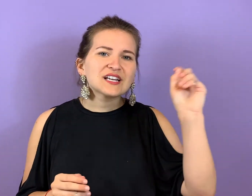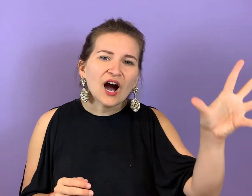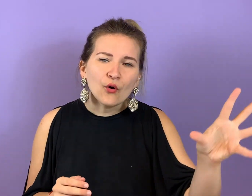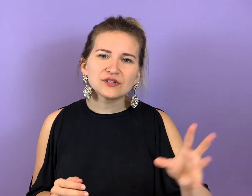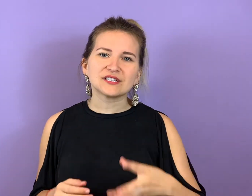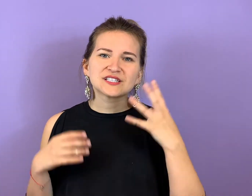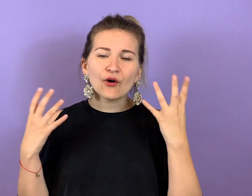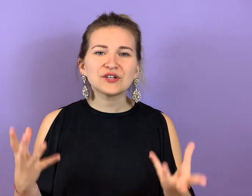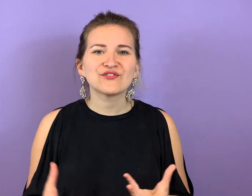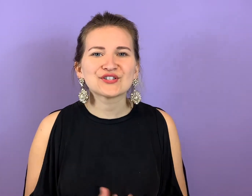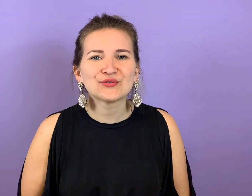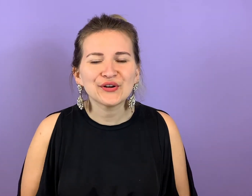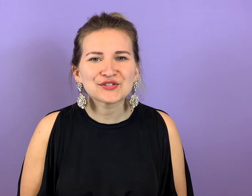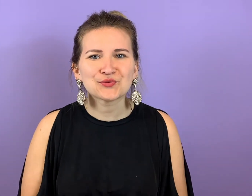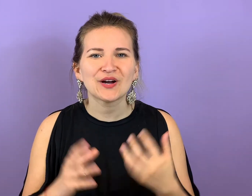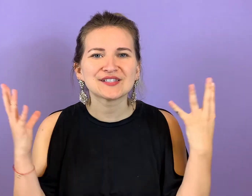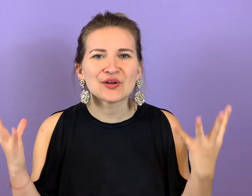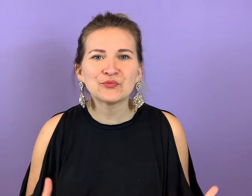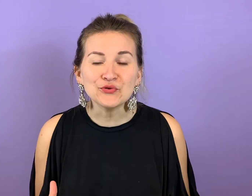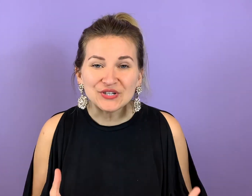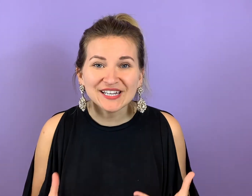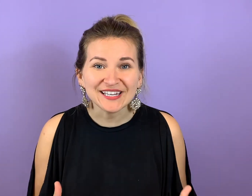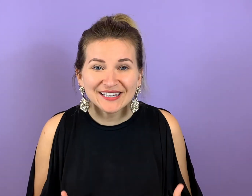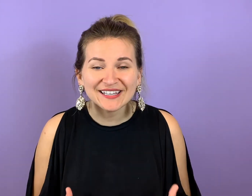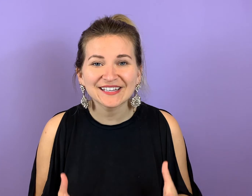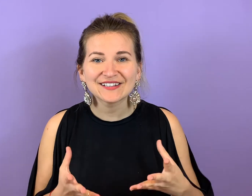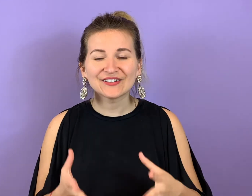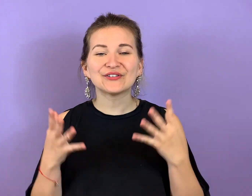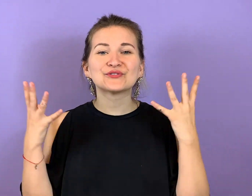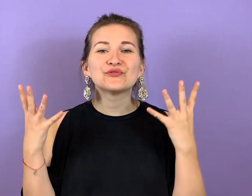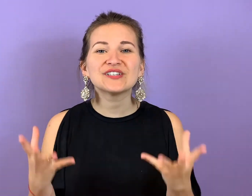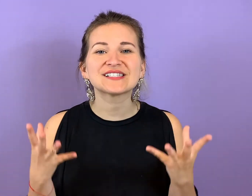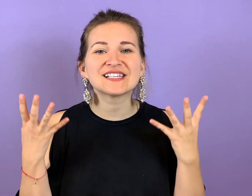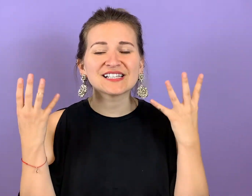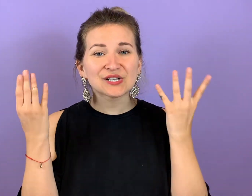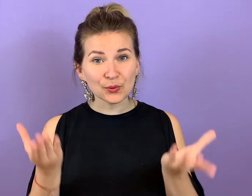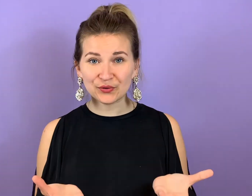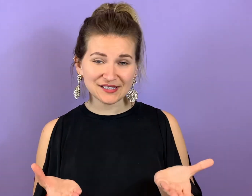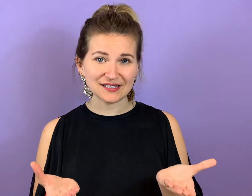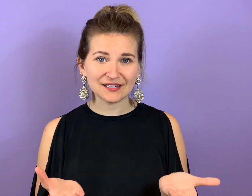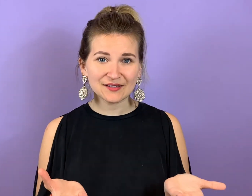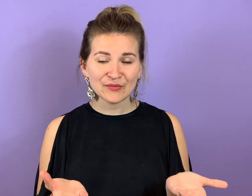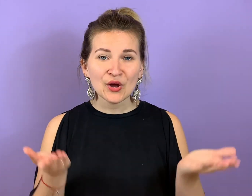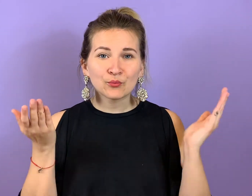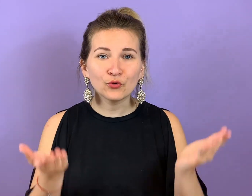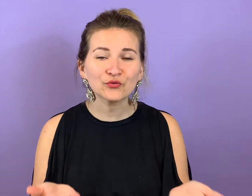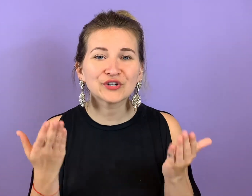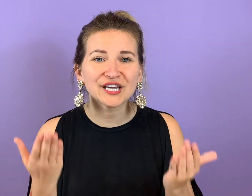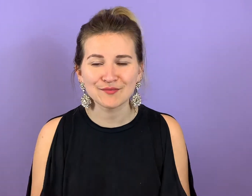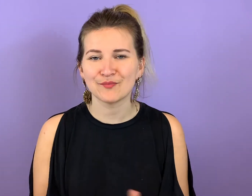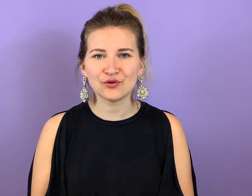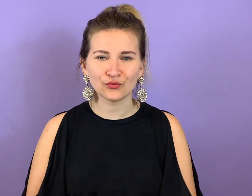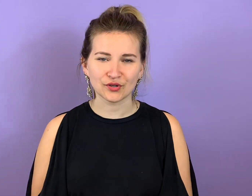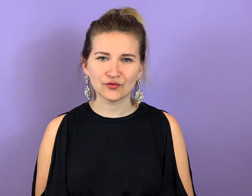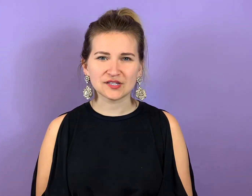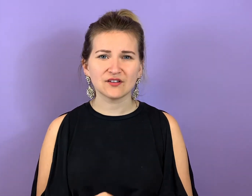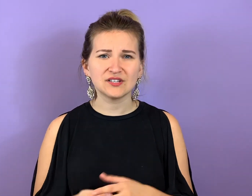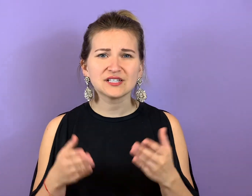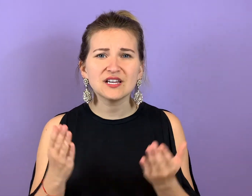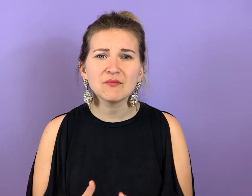trau dich, trau dich, was Neues zu machen, sei mutig und du wirst sehen, es lohnt sich. Mut wird immer belohnt auf unserer Welt, immer.